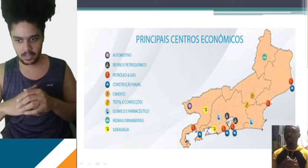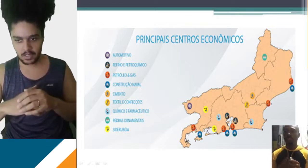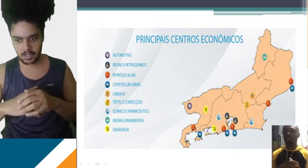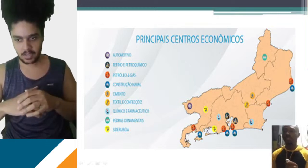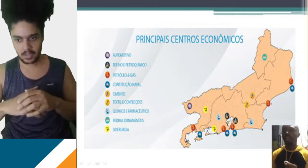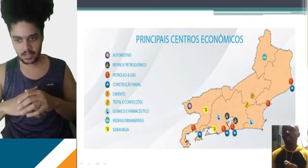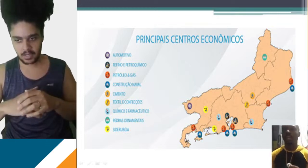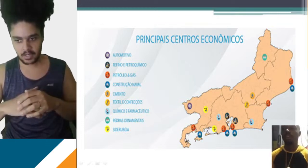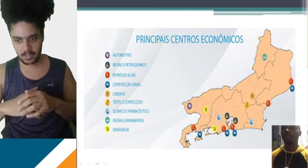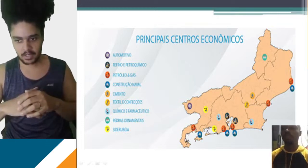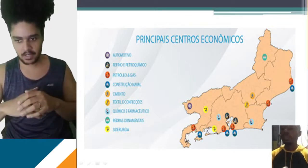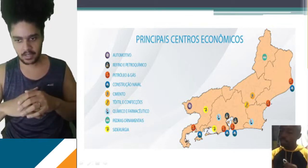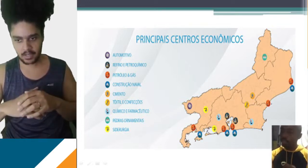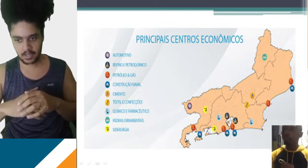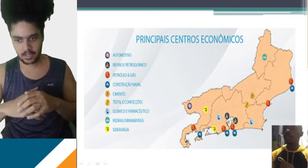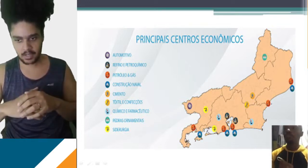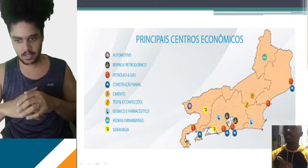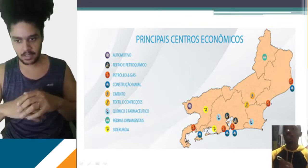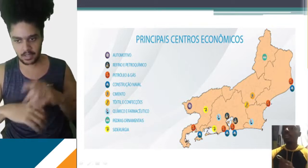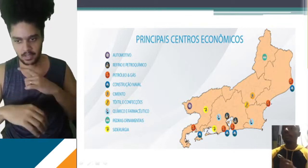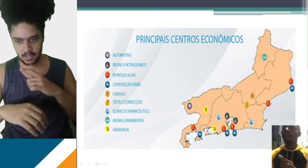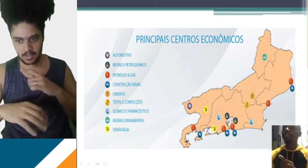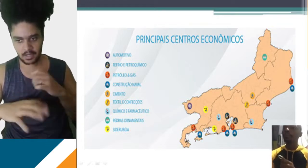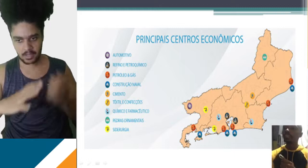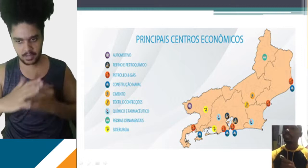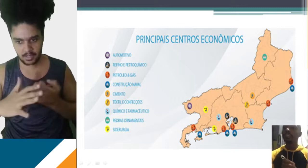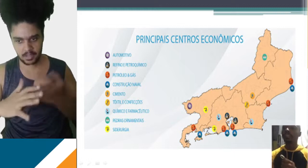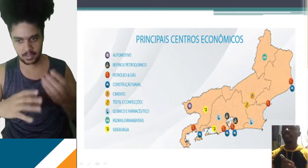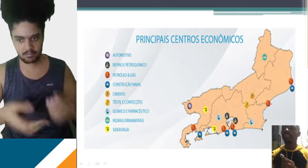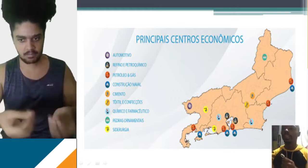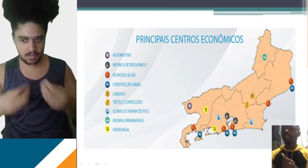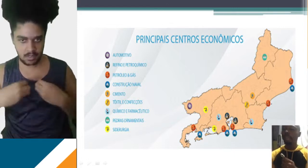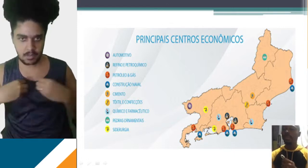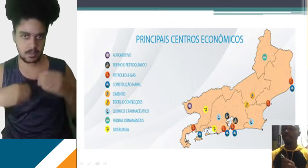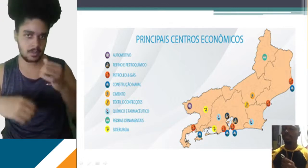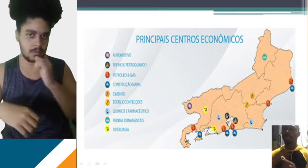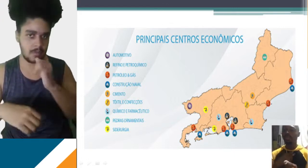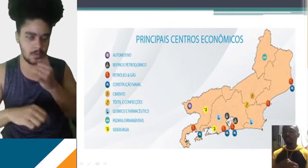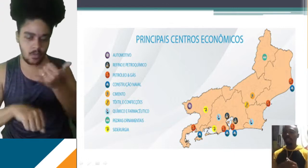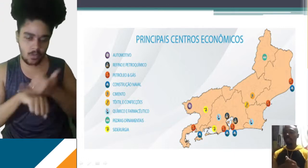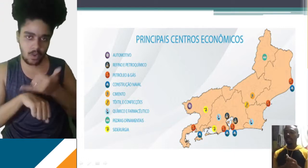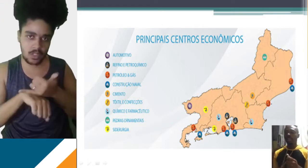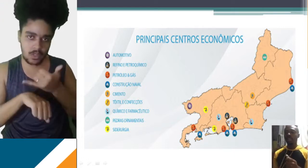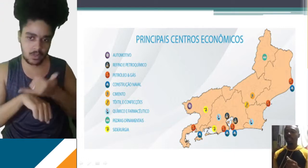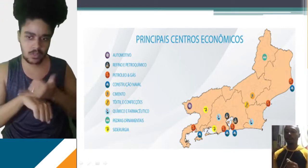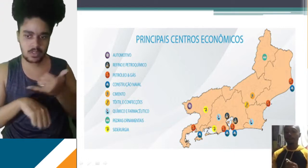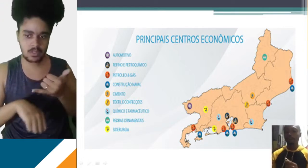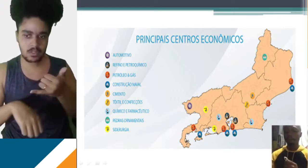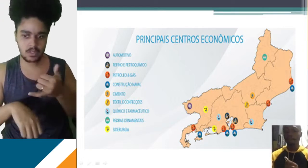gente vê a GM, a gente vê outras... A gente vai falar um pouco mais para frente. Mas são empresas que recebem ali em volta redonda